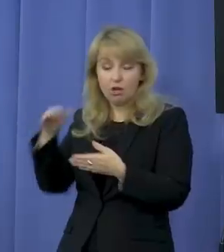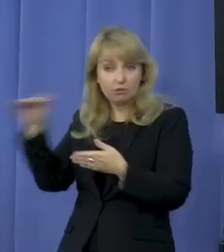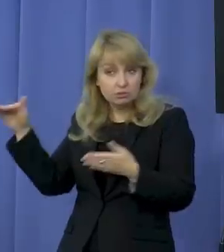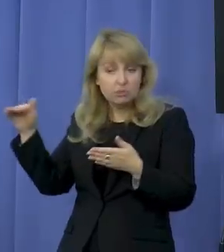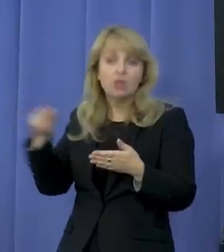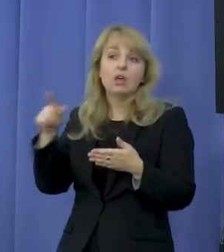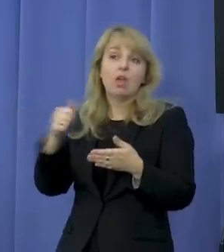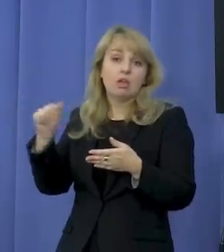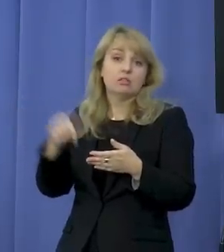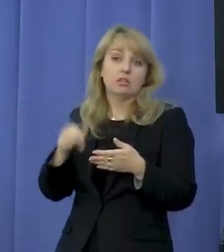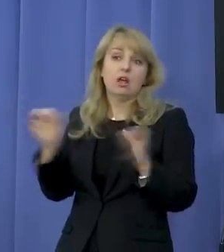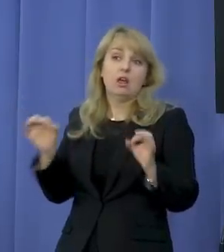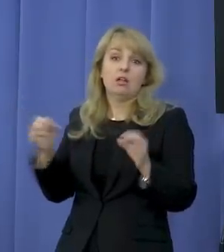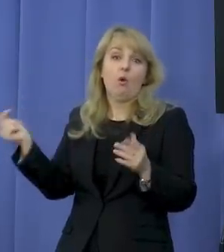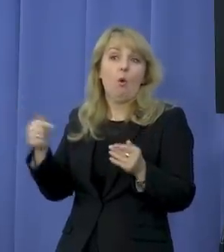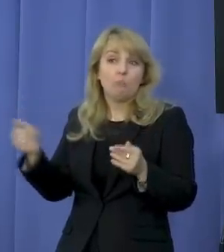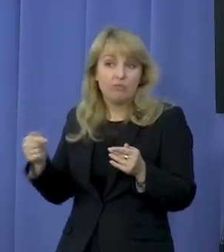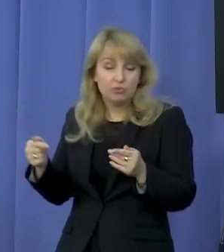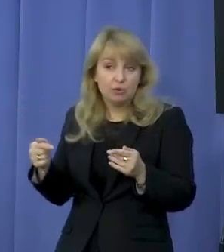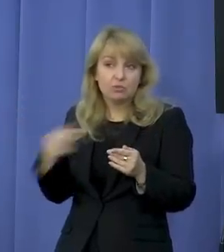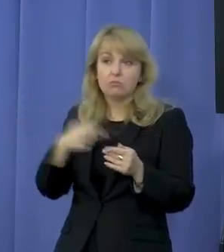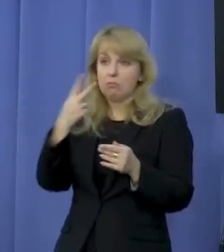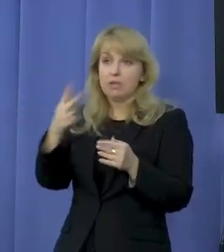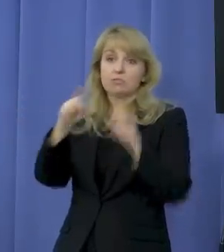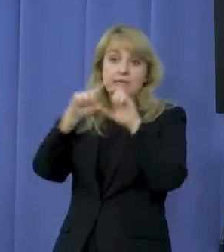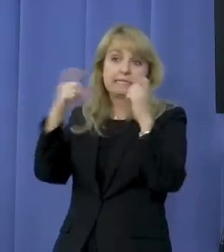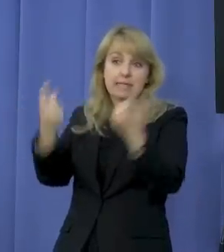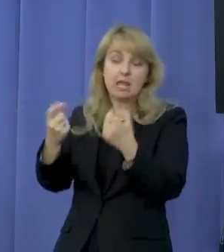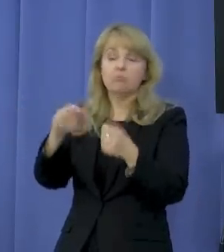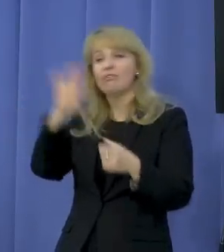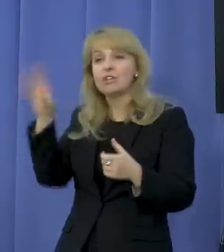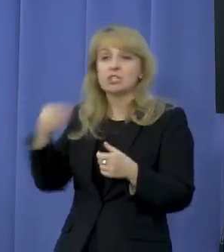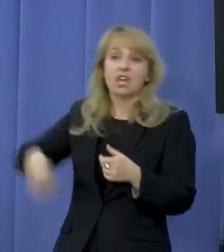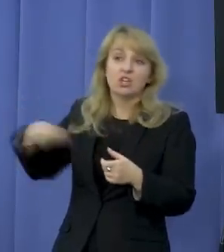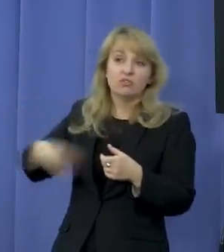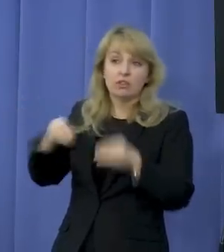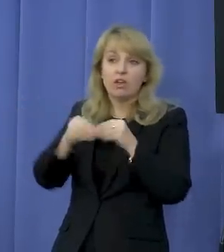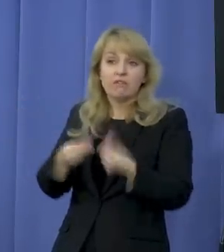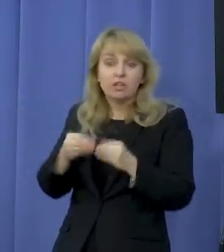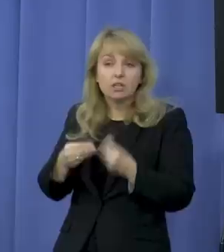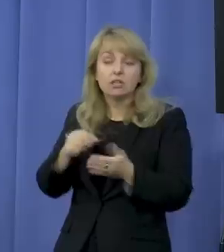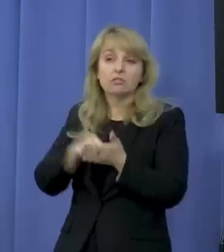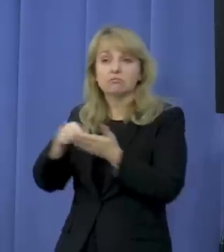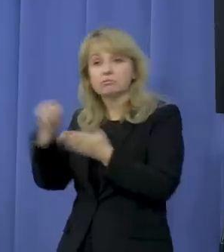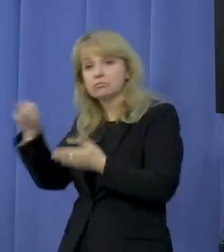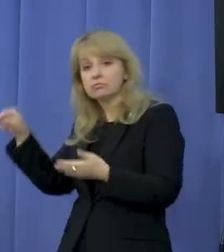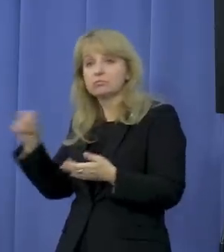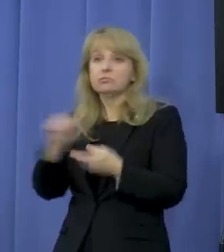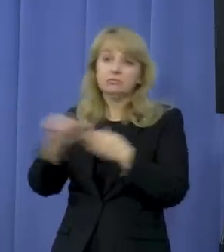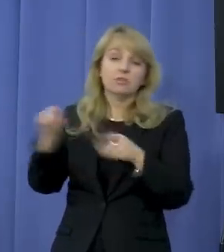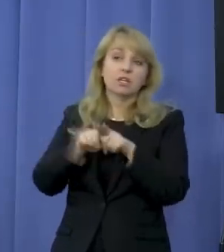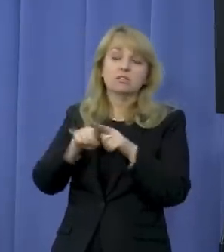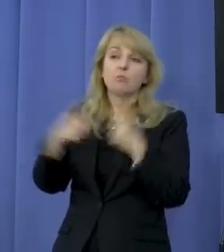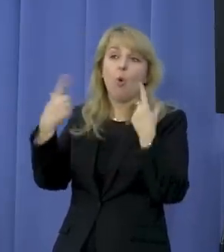obowiązujące w tym Sejmie, jak rozumiem patrząc po uroczystościach opłatkowych i innych. I chociażby po